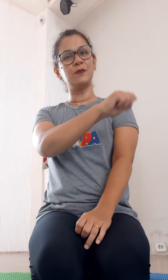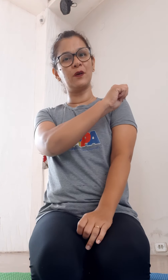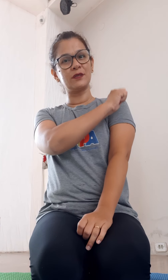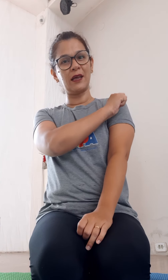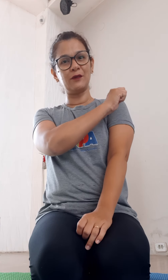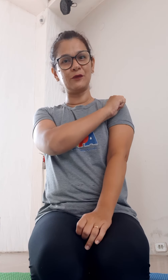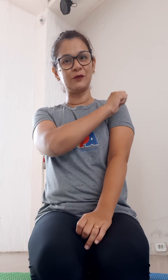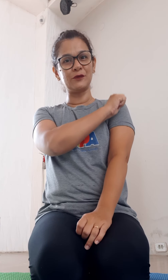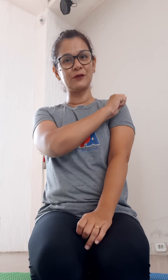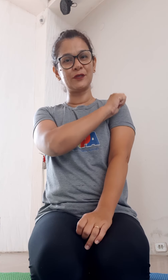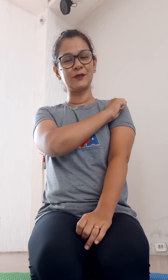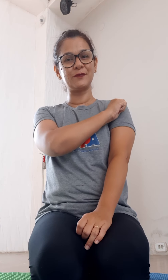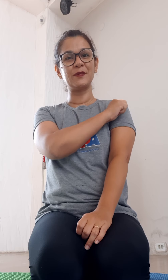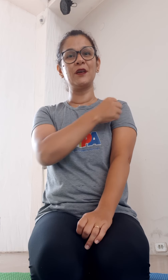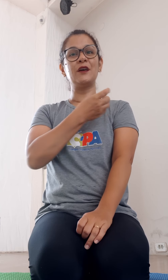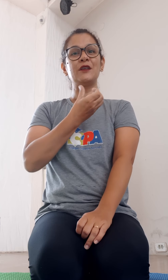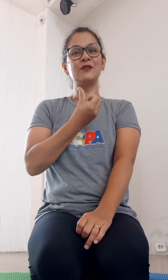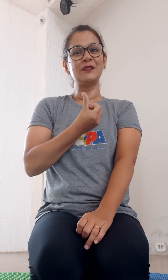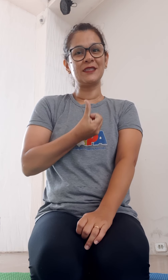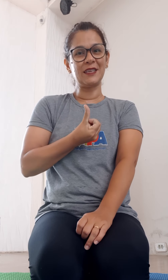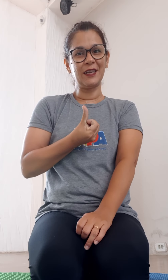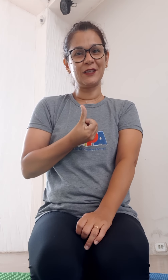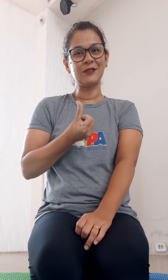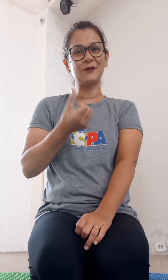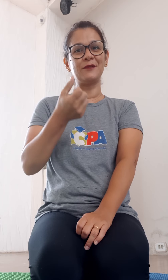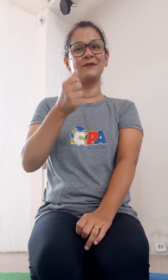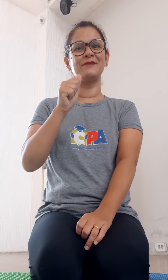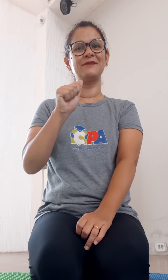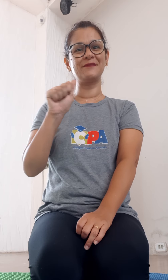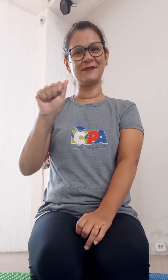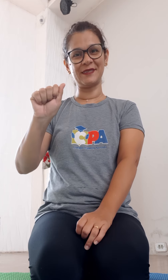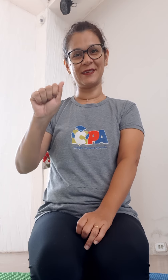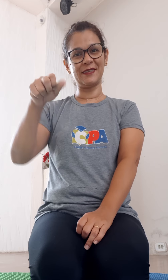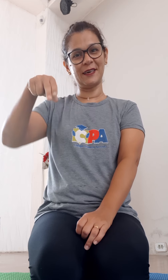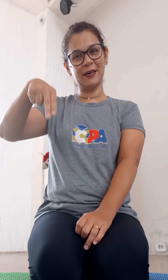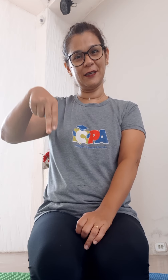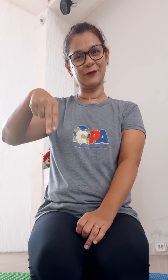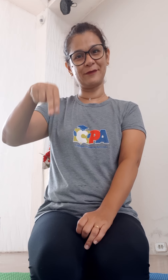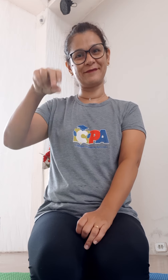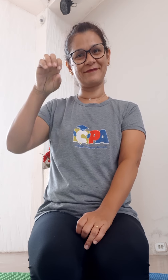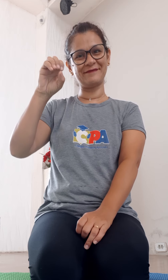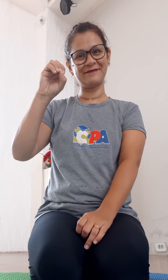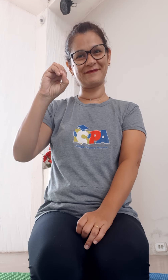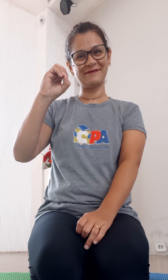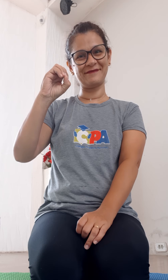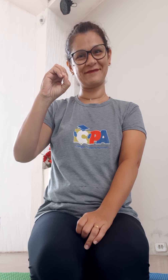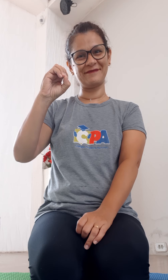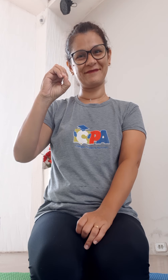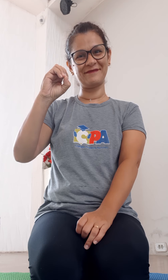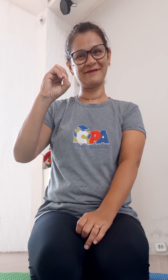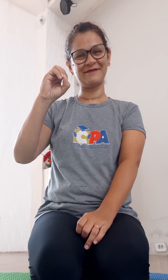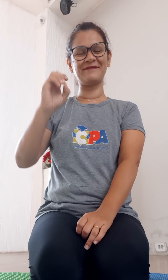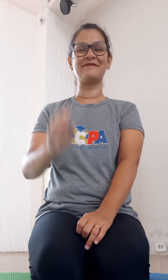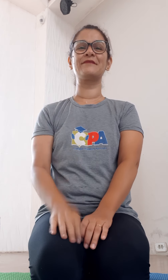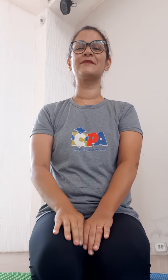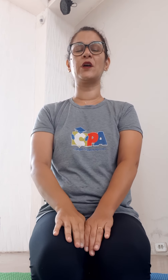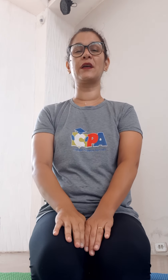meus alunos do sexto ano, ok?